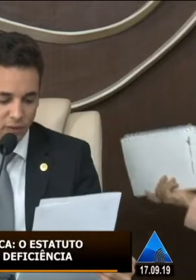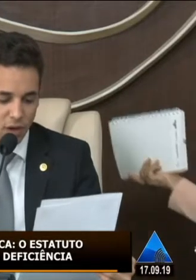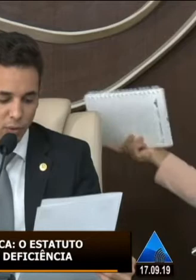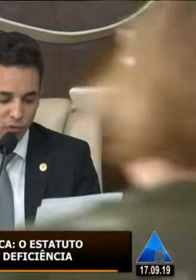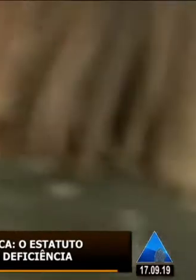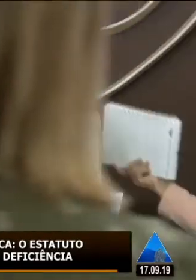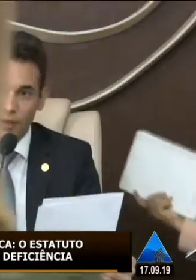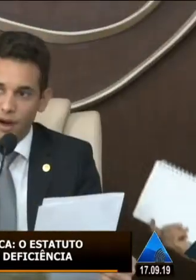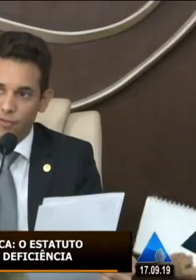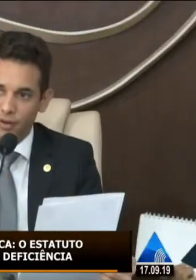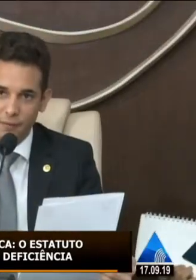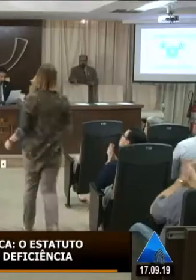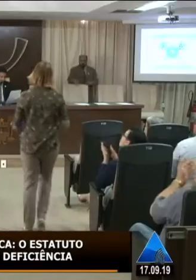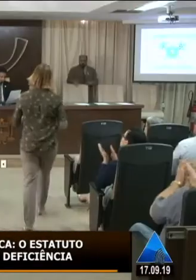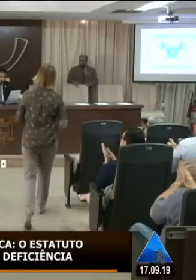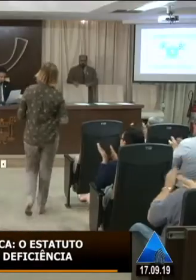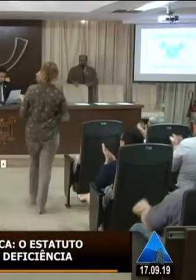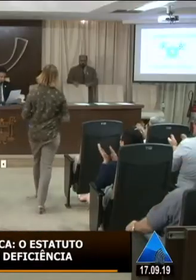UFESA, professora Luciana Mafra.